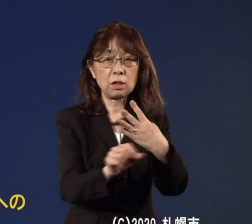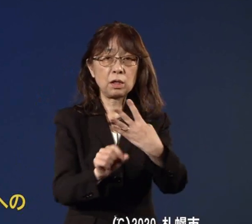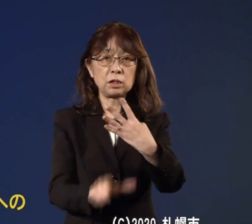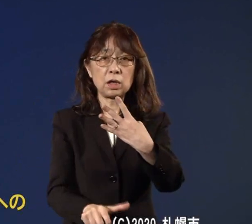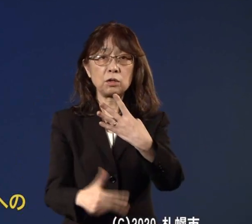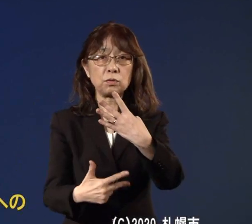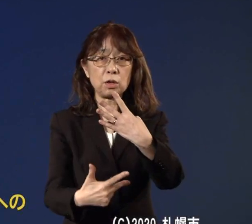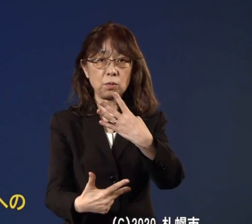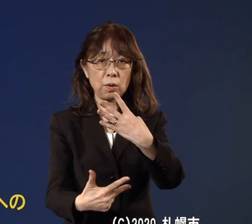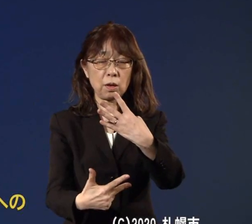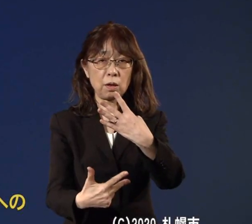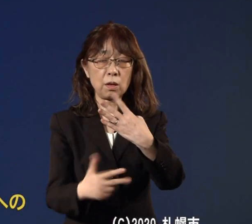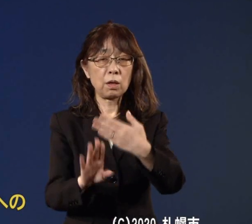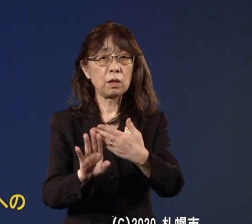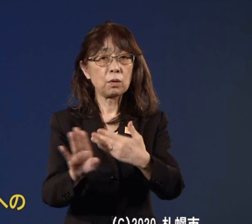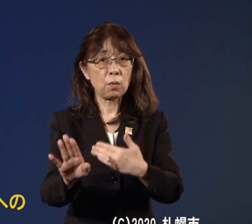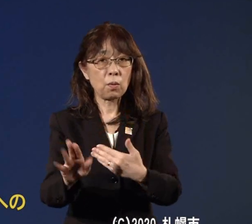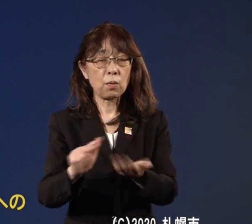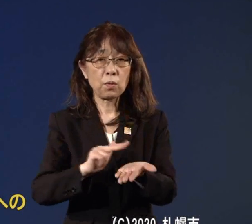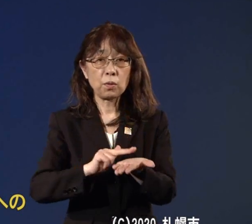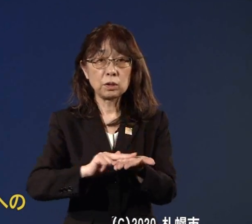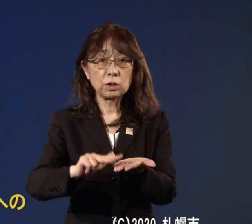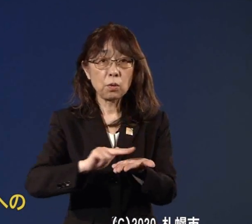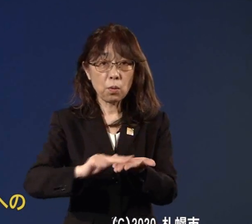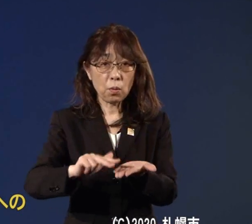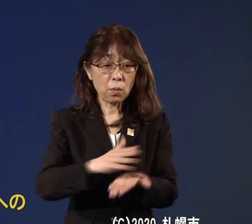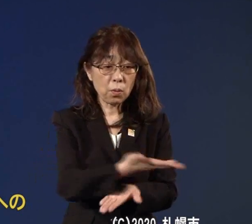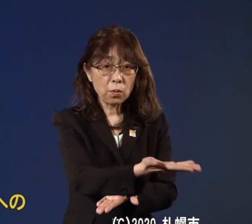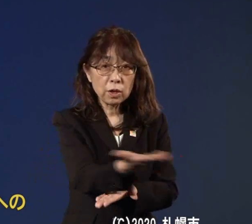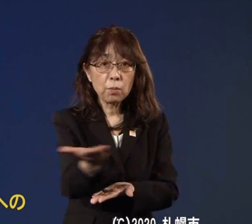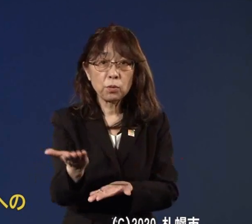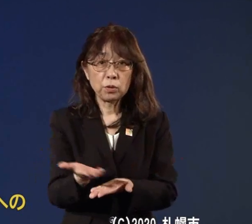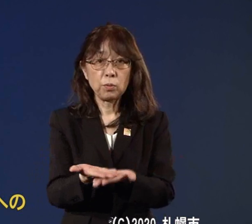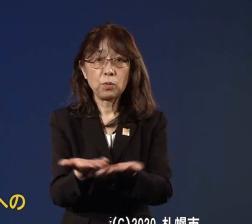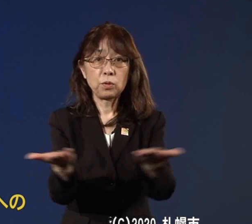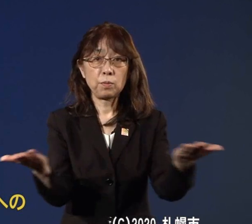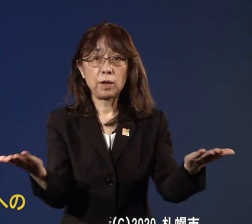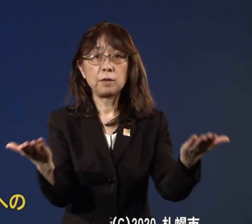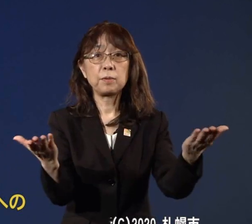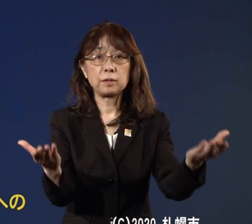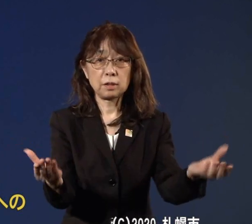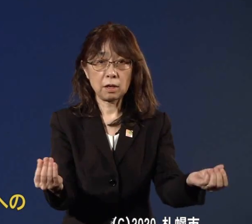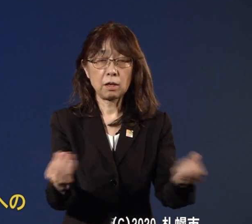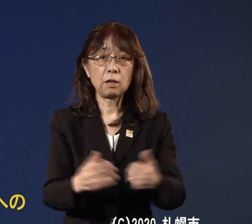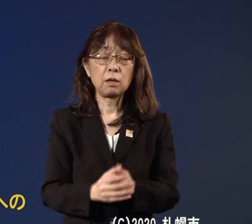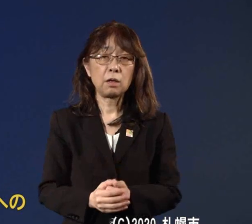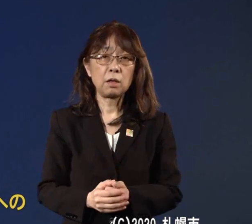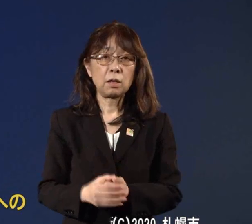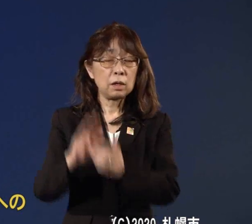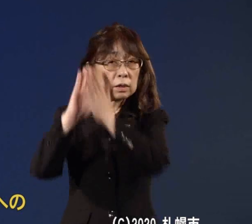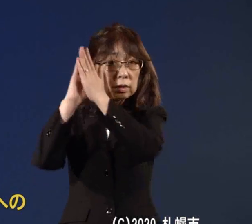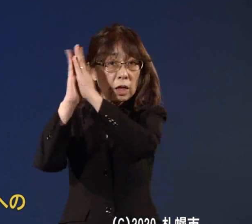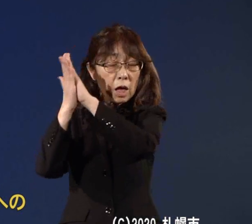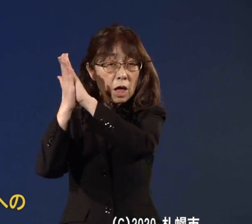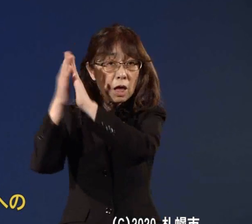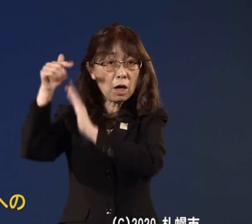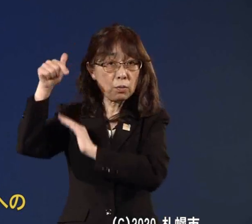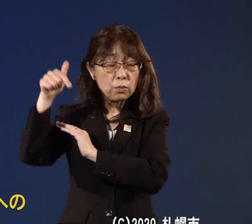日からお手元にも資料を配りをしておりますけれども政府による緊急事態宣言